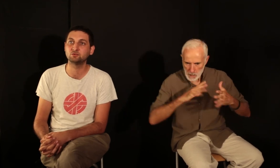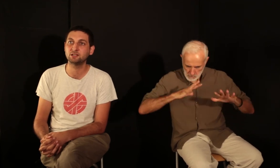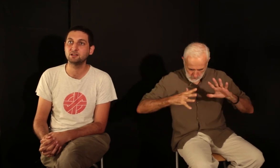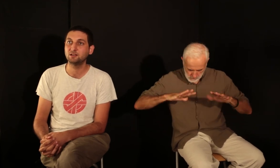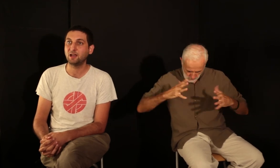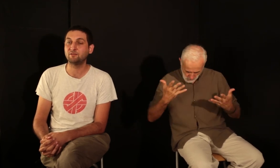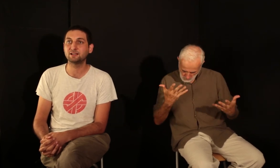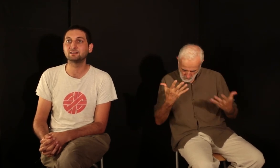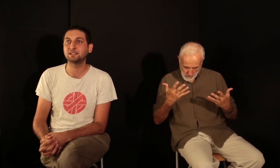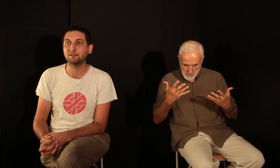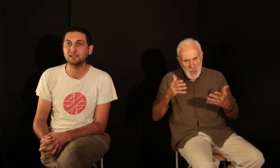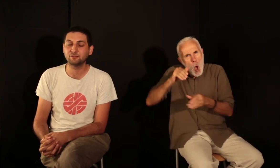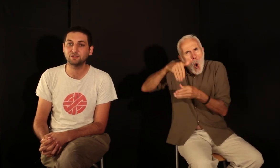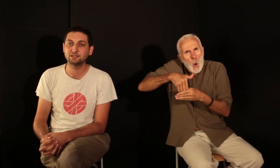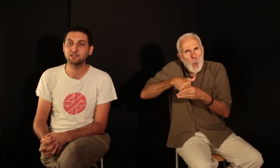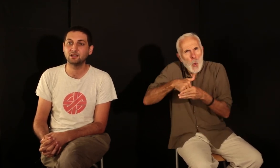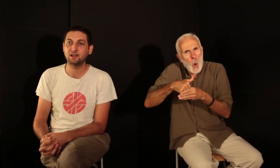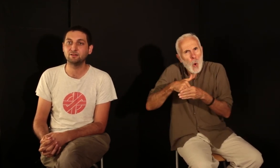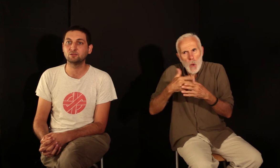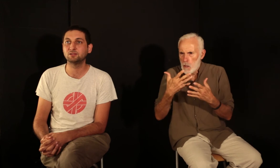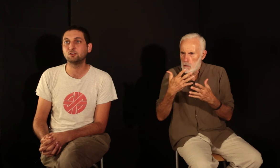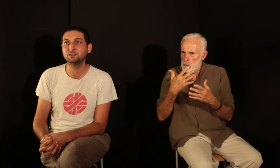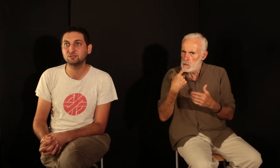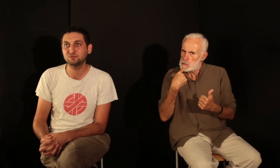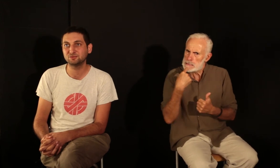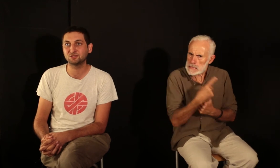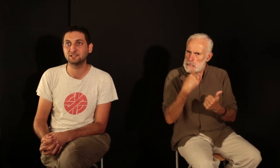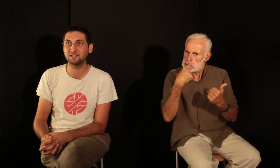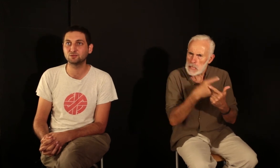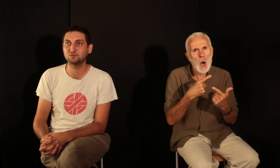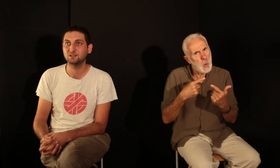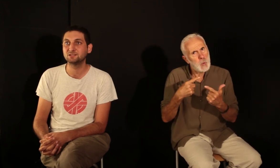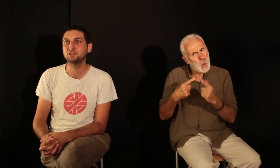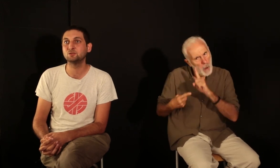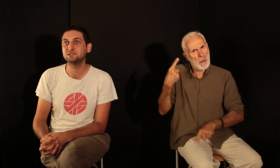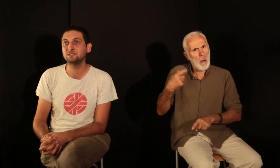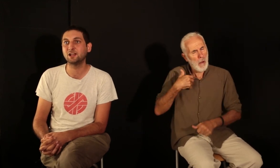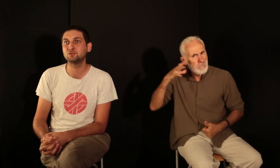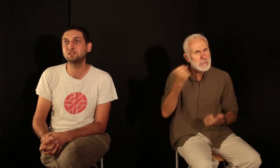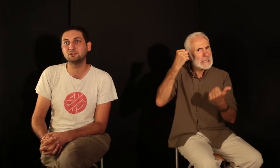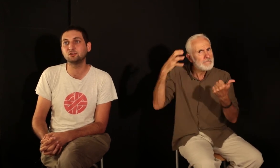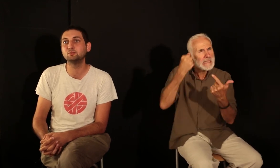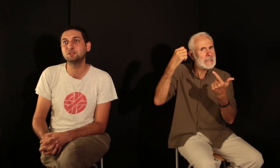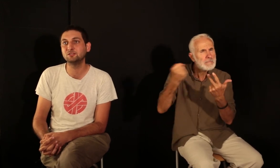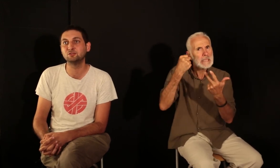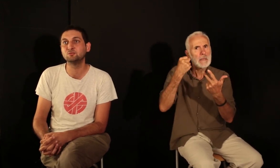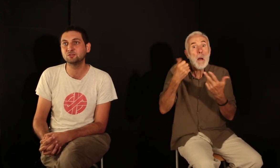sujets, avec un tel travail graphique, avec une telle ambition dans sa narration, c'est aussi ajouter une sorte de beauté au monde,